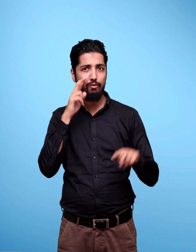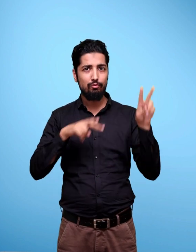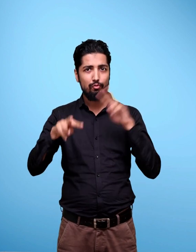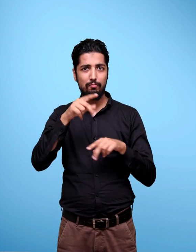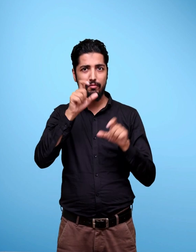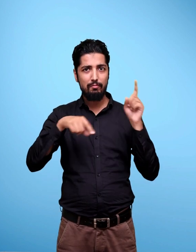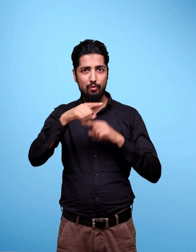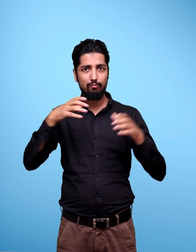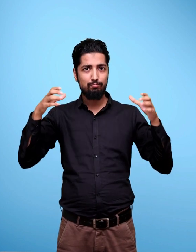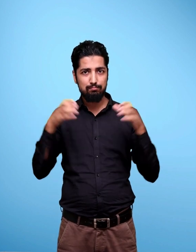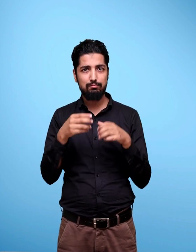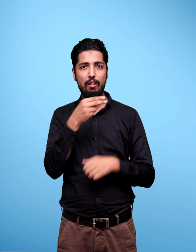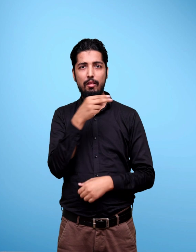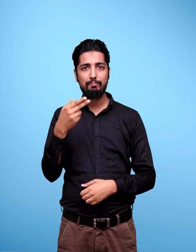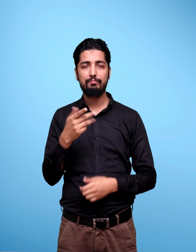Reviewers Manjul Bhargav